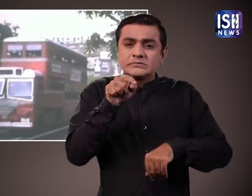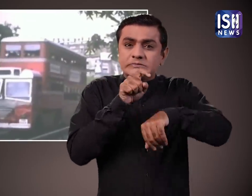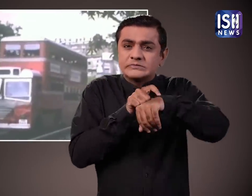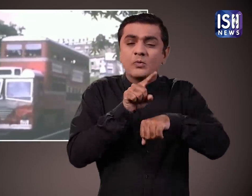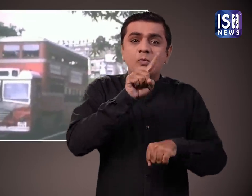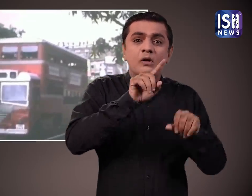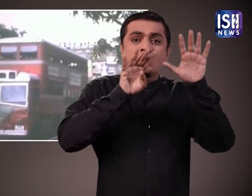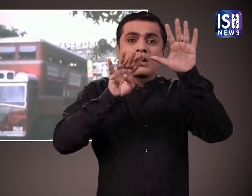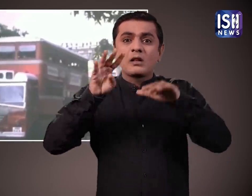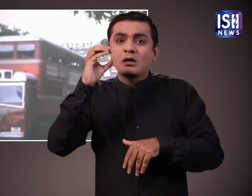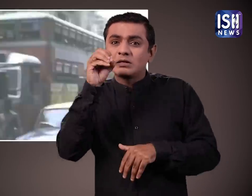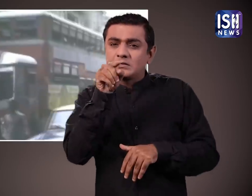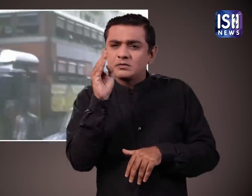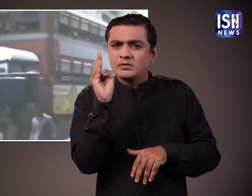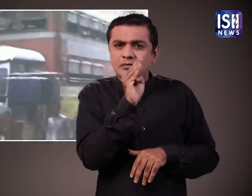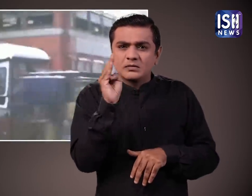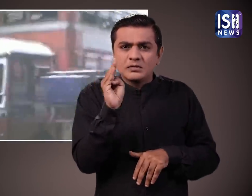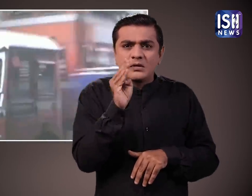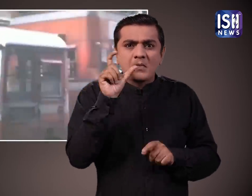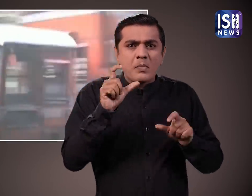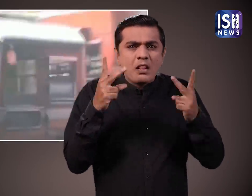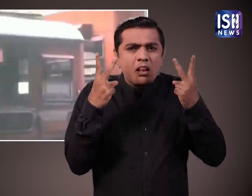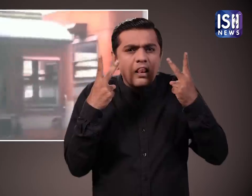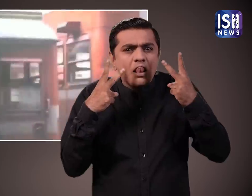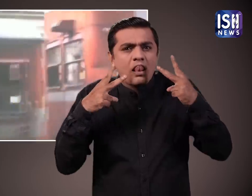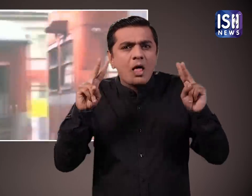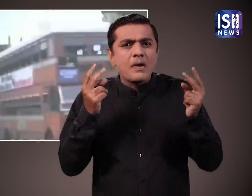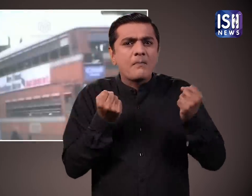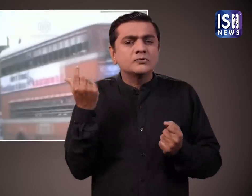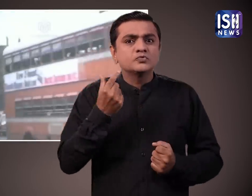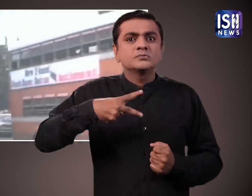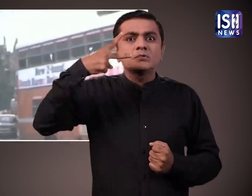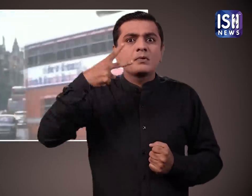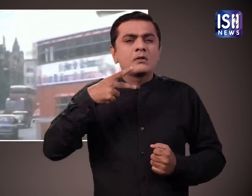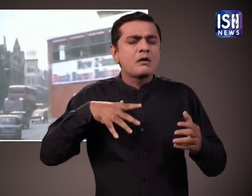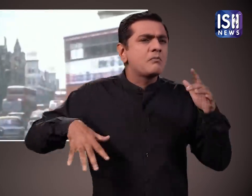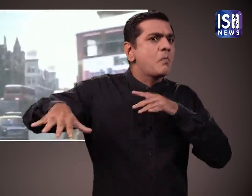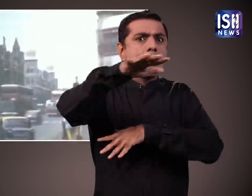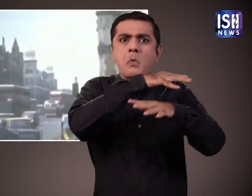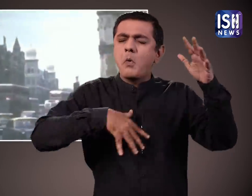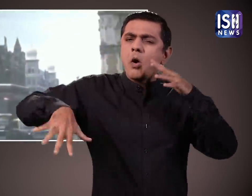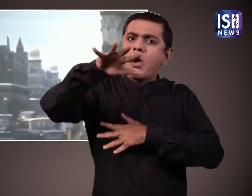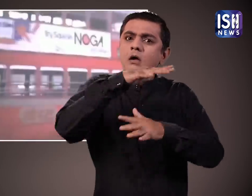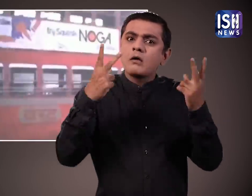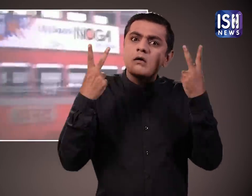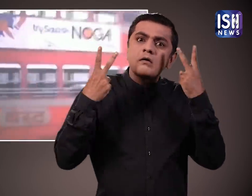90 के दशक में अपने चरम पर इनमे से लग भग 900 बसे शेहर की सडकों पर चलती थी